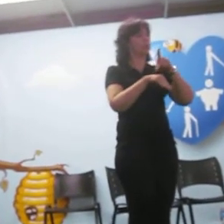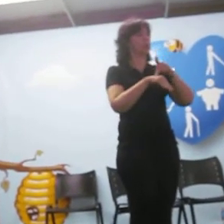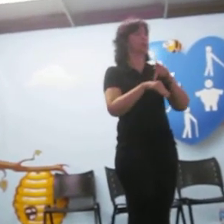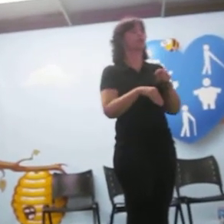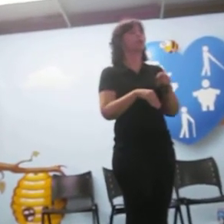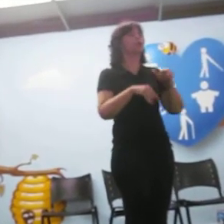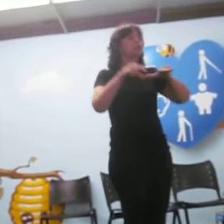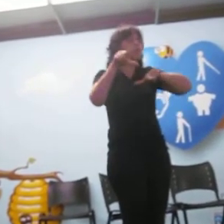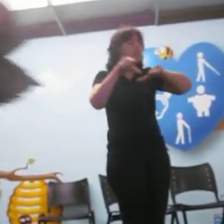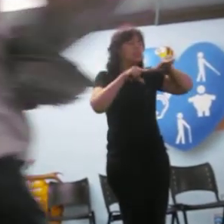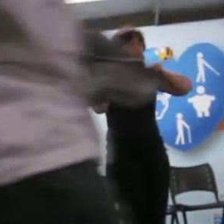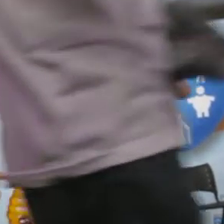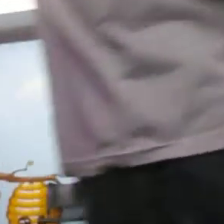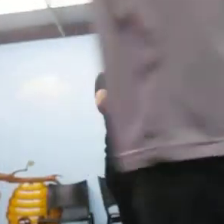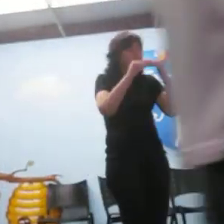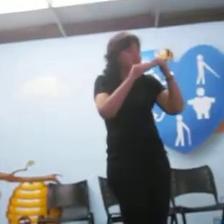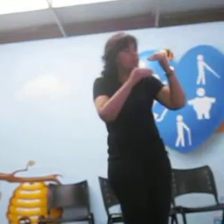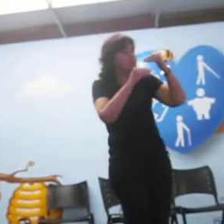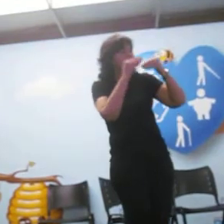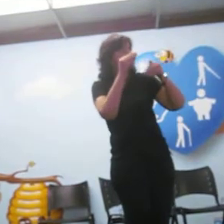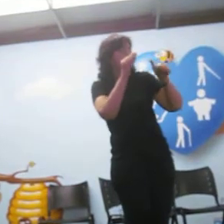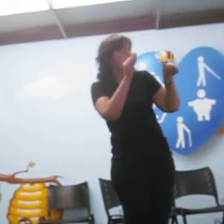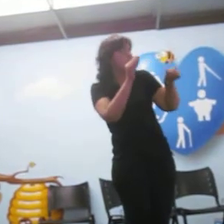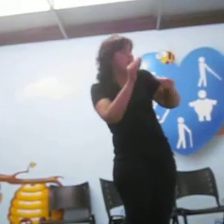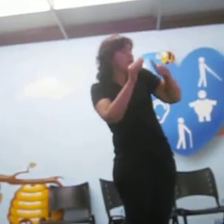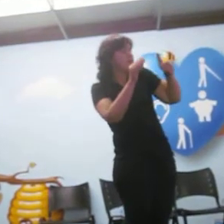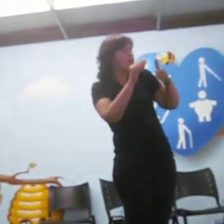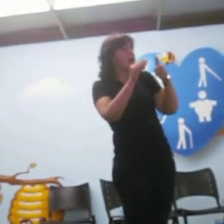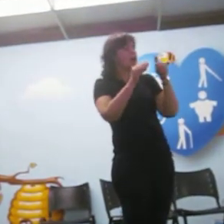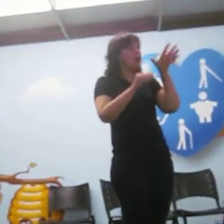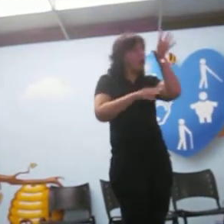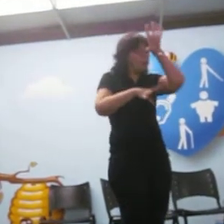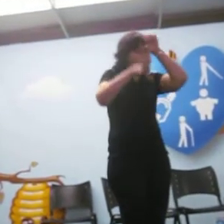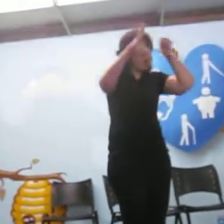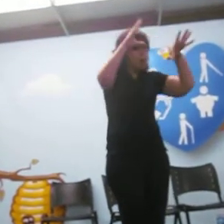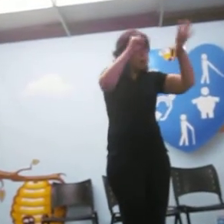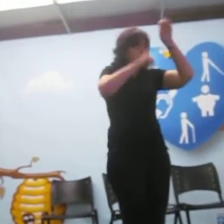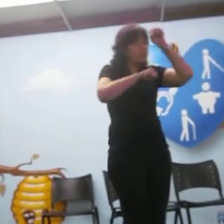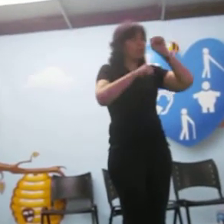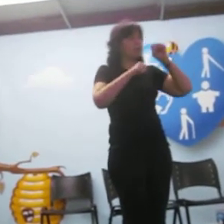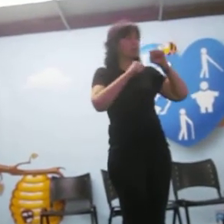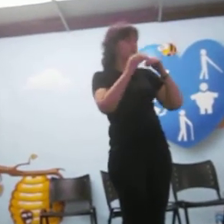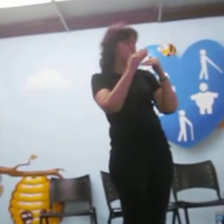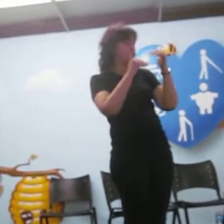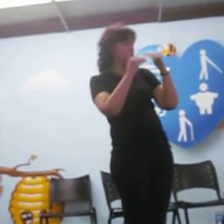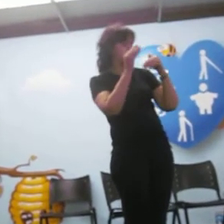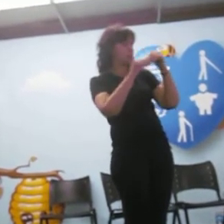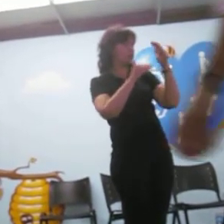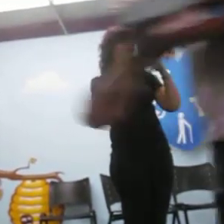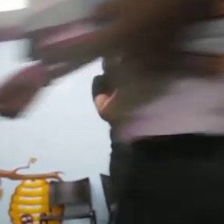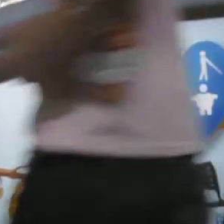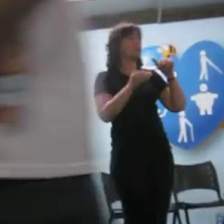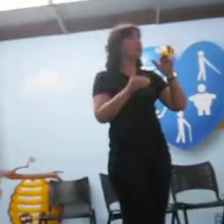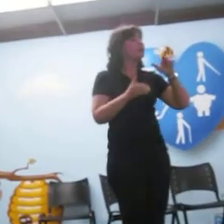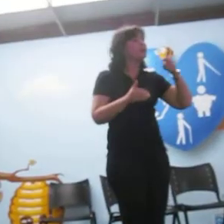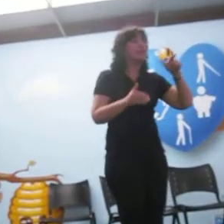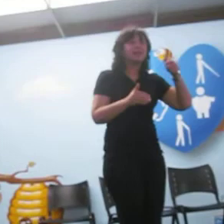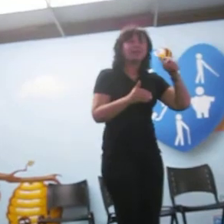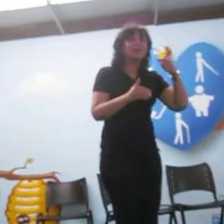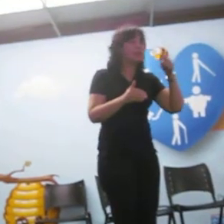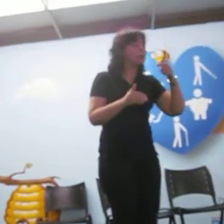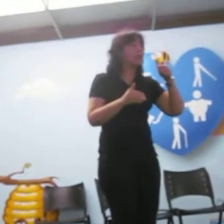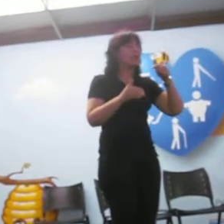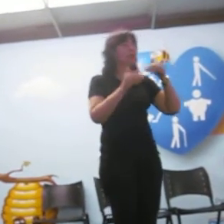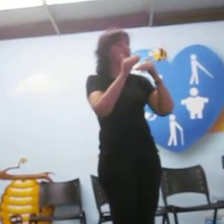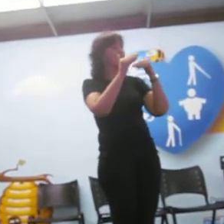aprimoramento profissional, desprofissional Que infelizmente ainda não tem a sua profissão, o seu trabalho